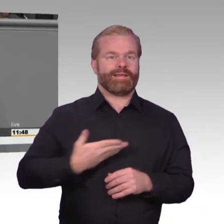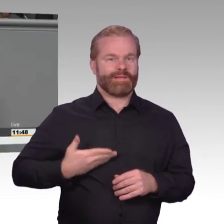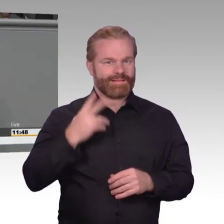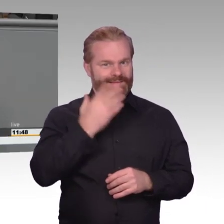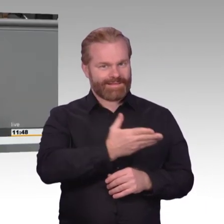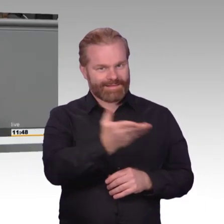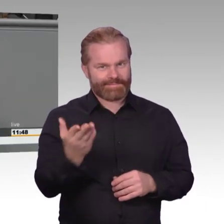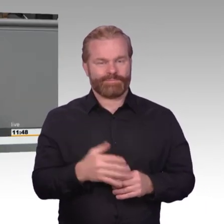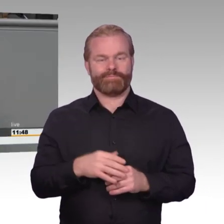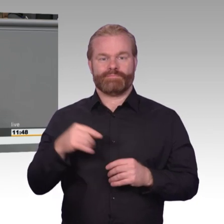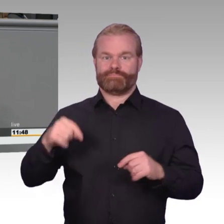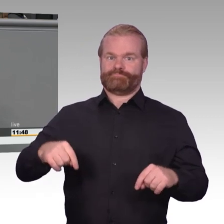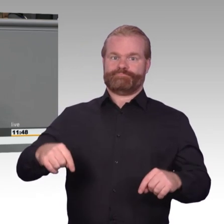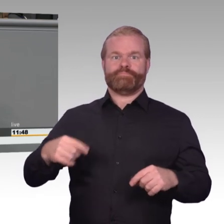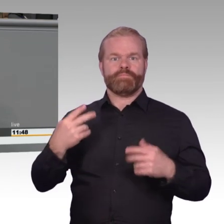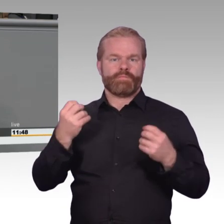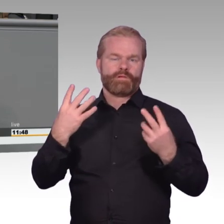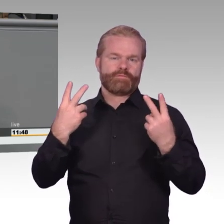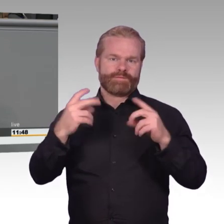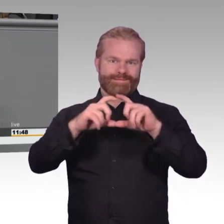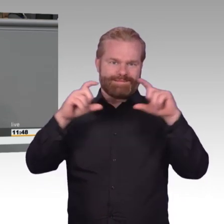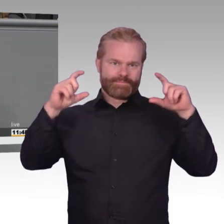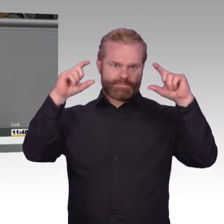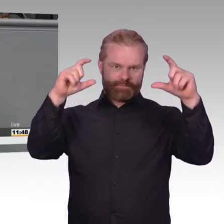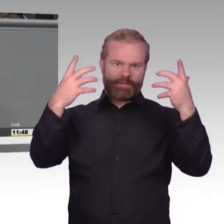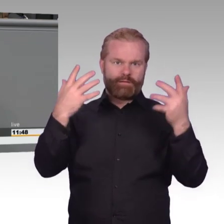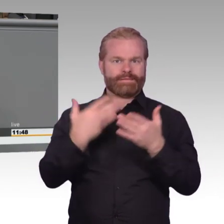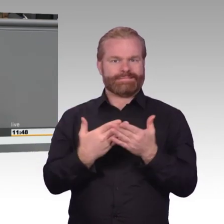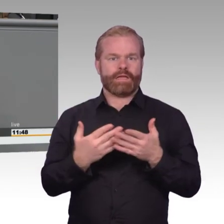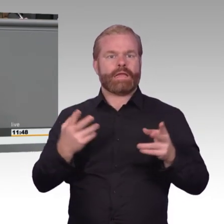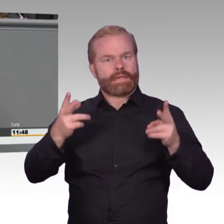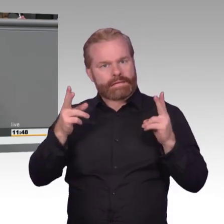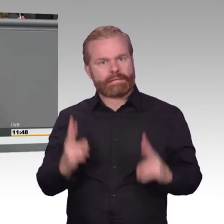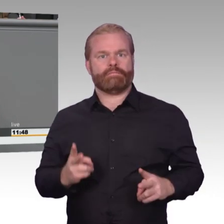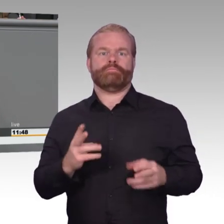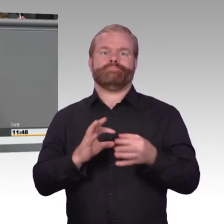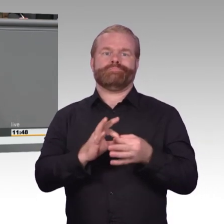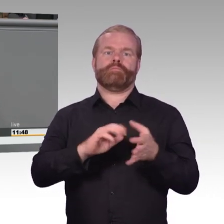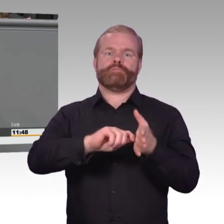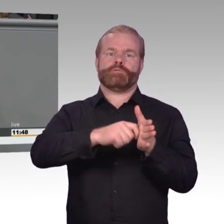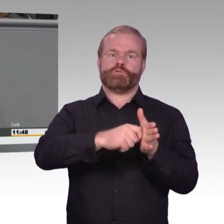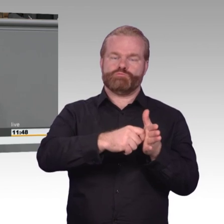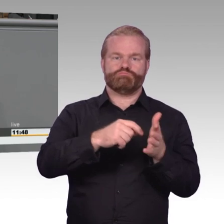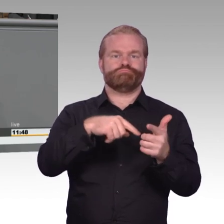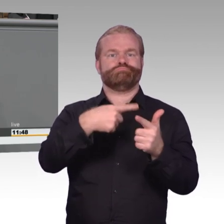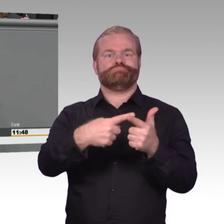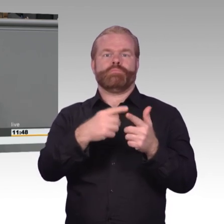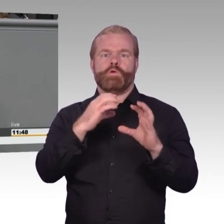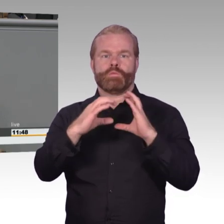hat sich grundlegend verändert und die digitale Kommunikation ist die Kommunikationsform geworden. Das Bundesverfassungsgericht